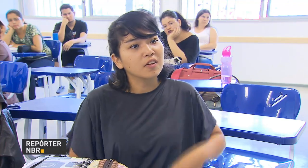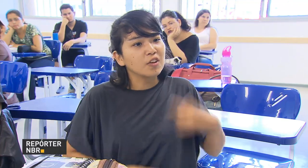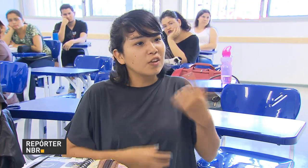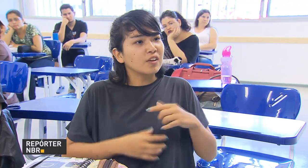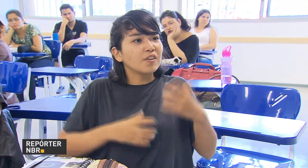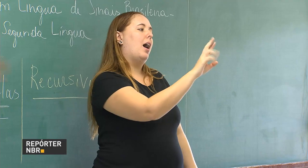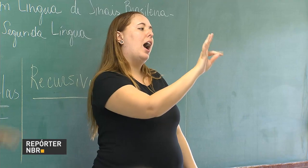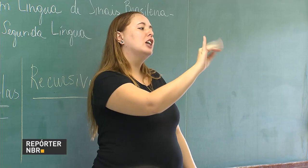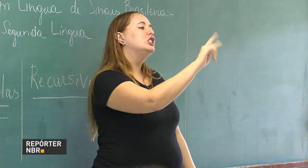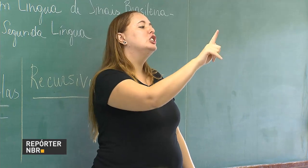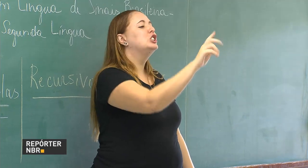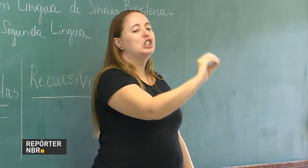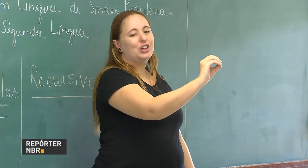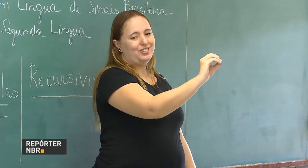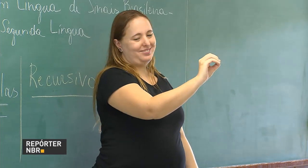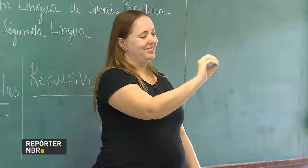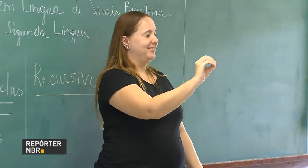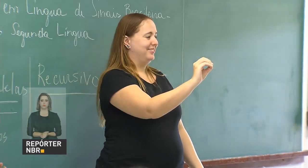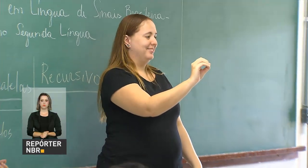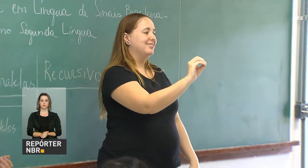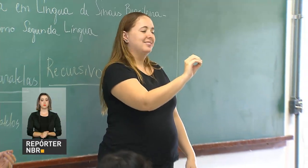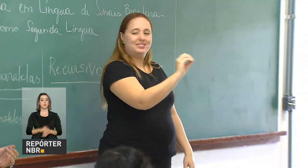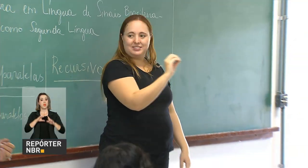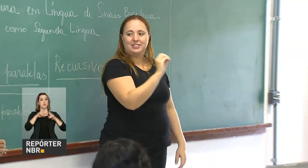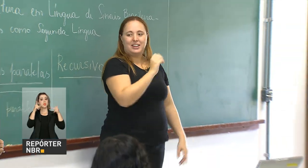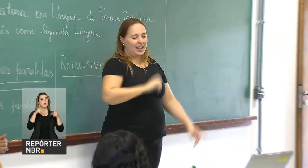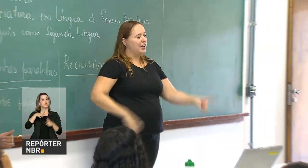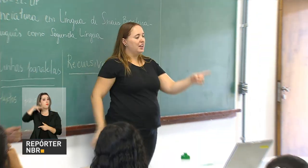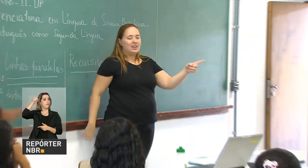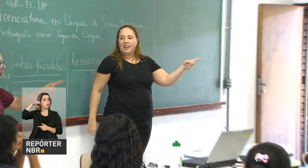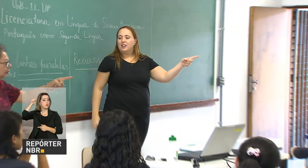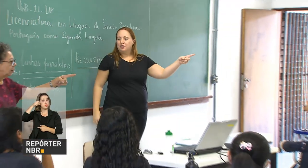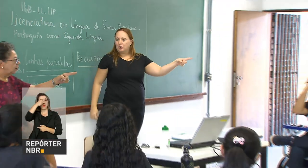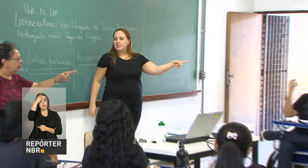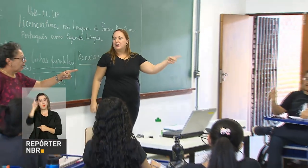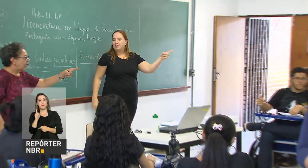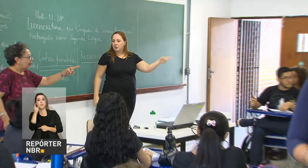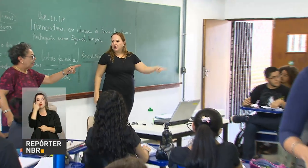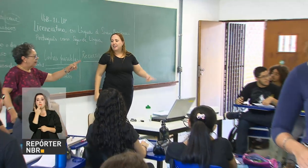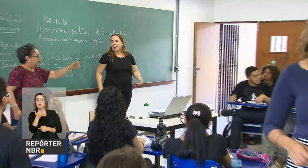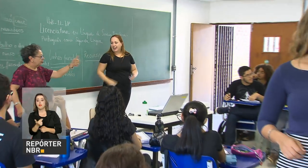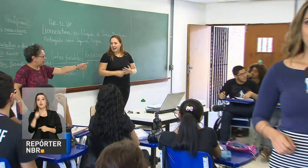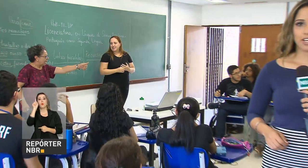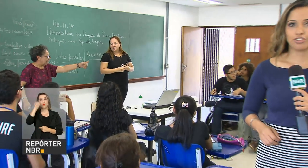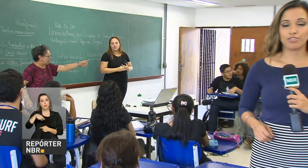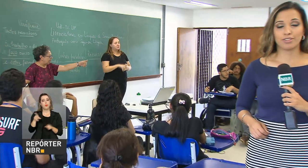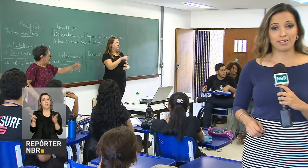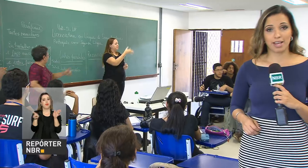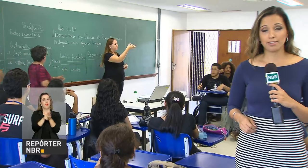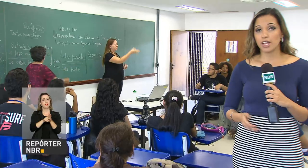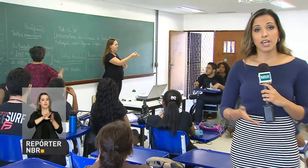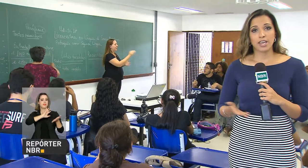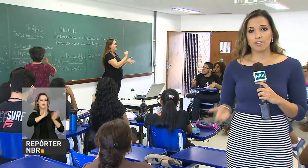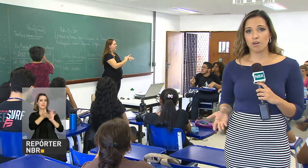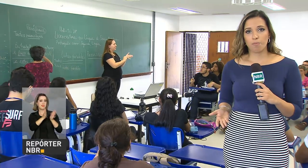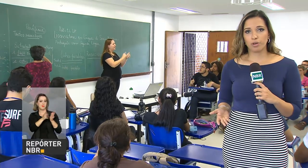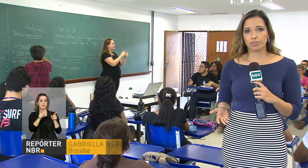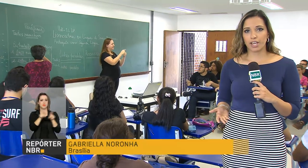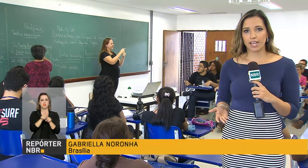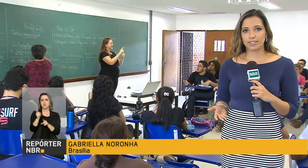difícil. Diferente dos ouvintes, a primeira língua dos surdos é a língua brasileira de sinais e não português.